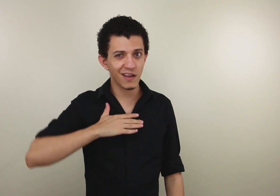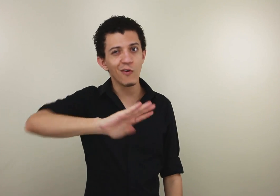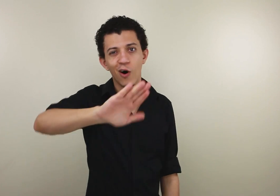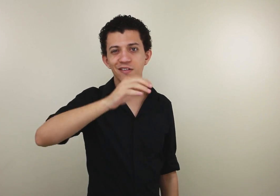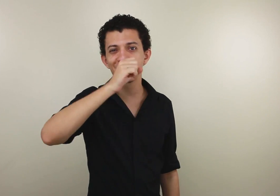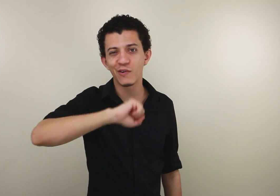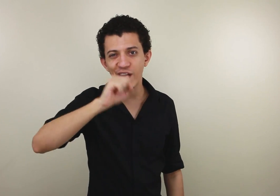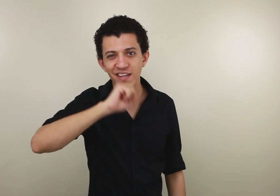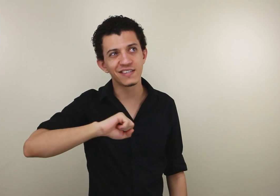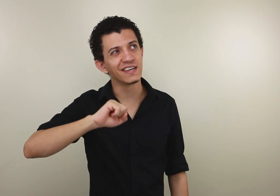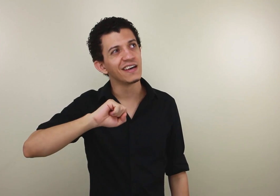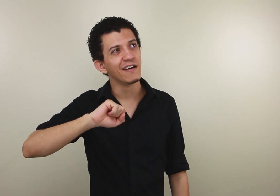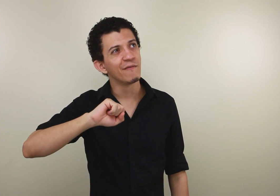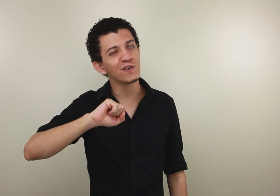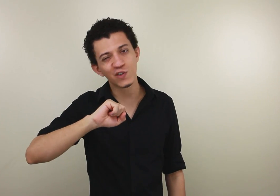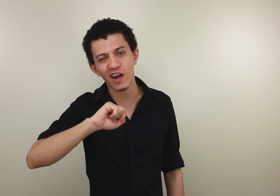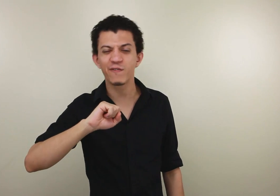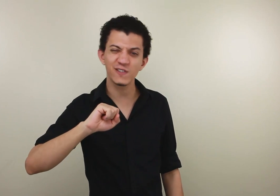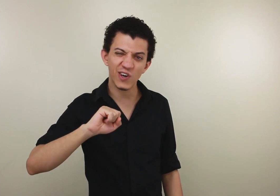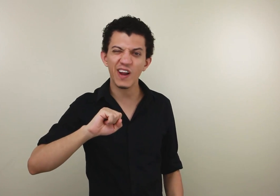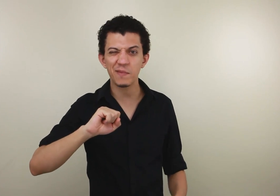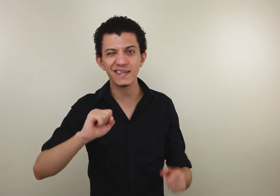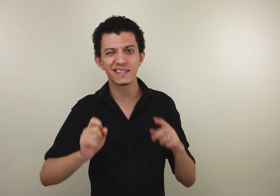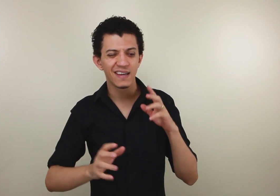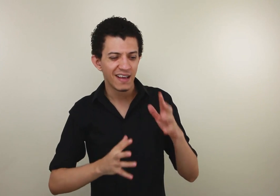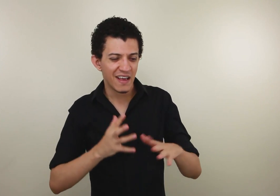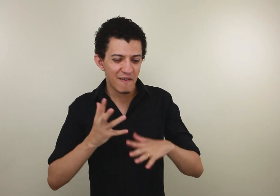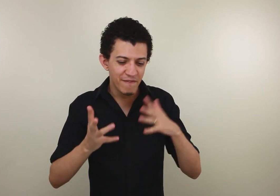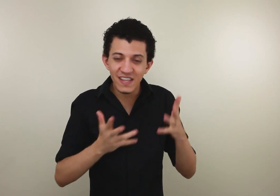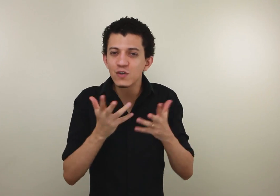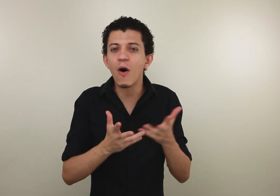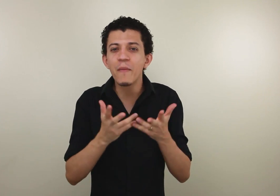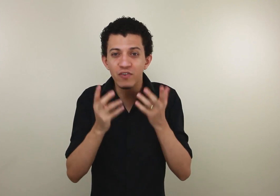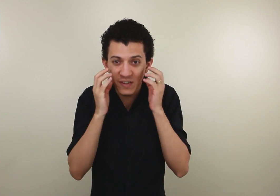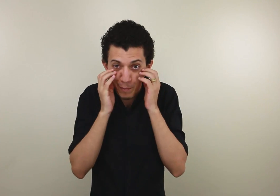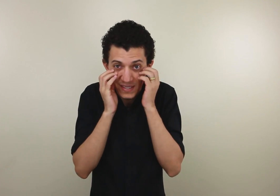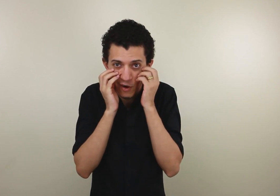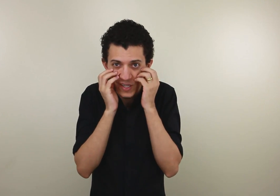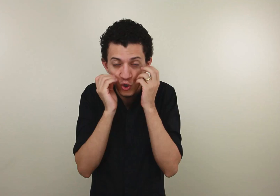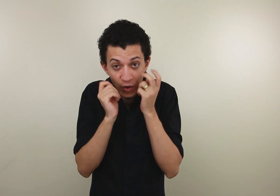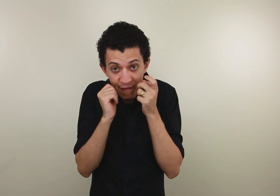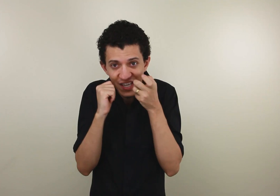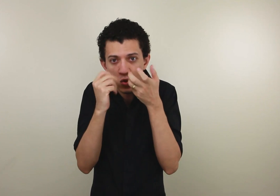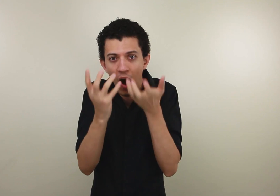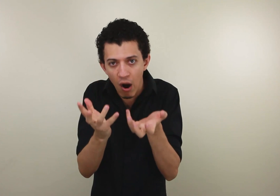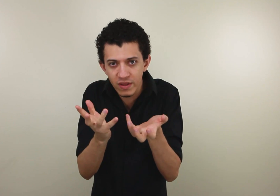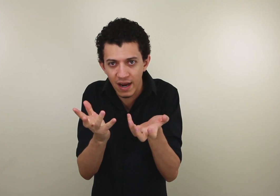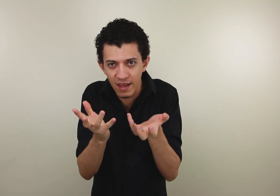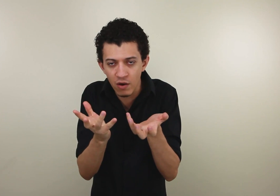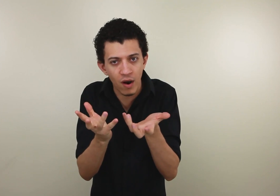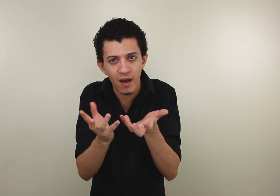Não gosto de sorvete Funciona? Funciona Mas Visualmente, se você pensar em uma estrutura visual da língua